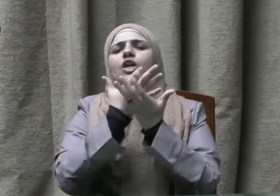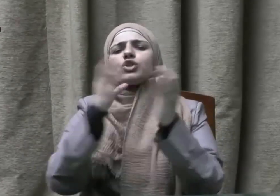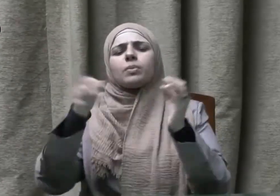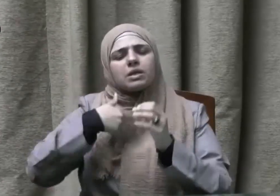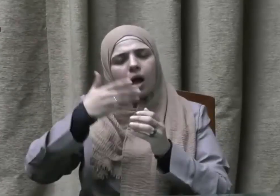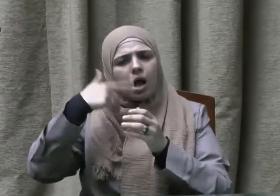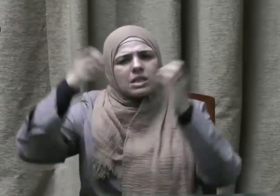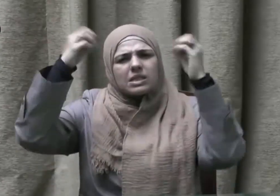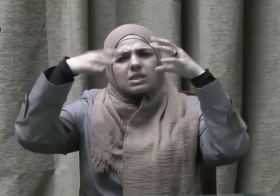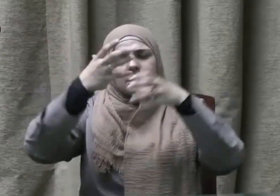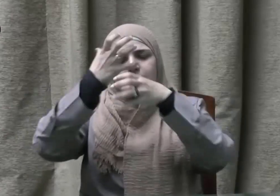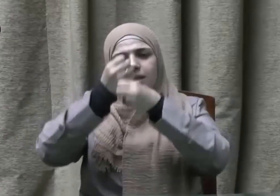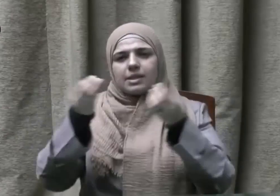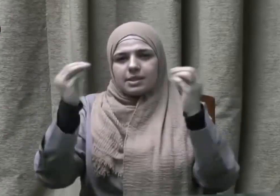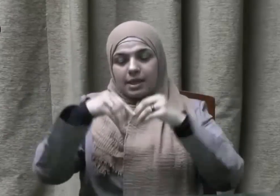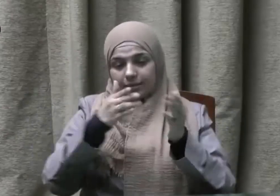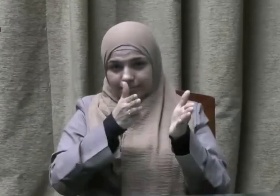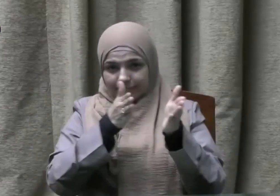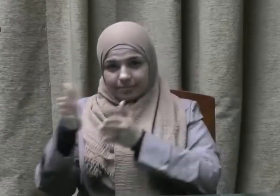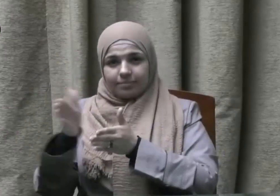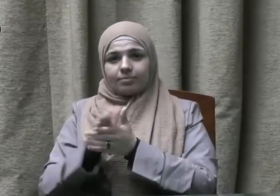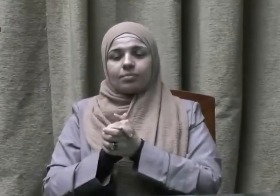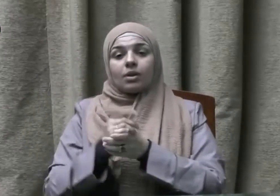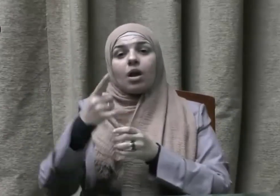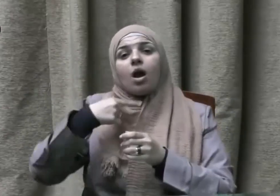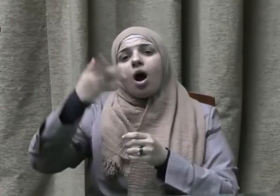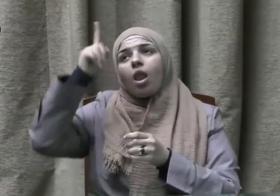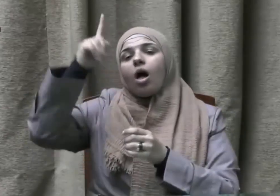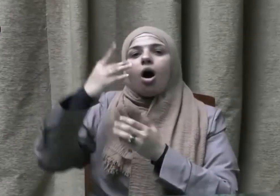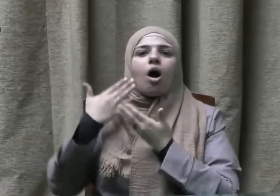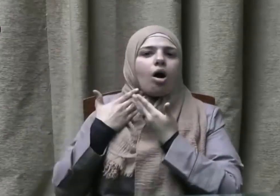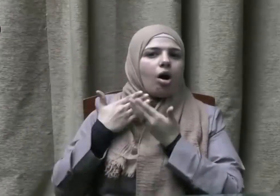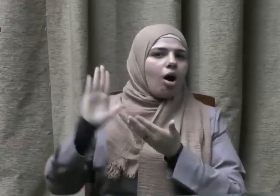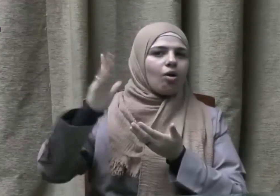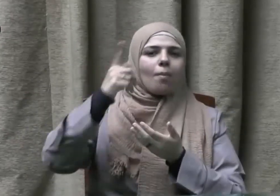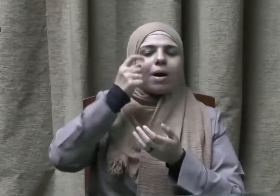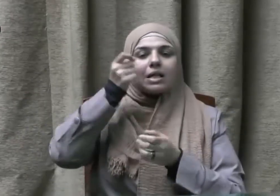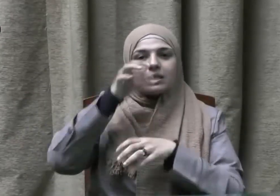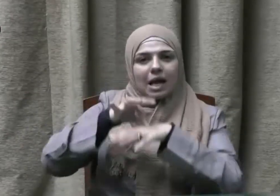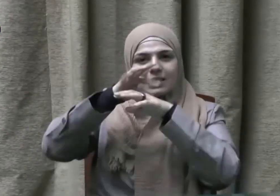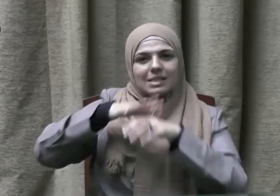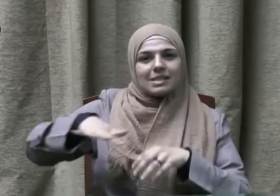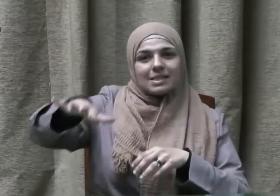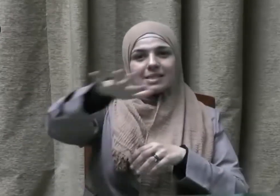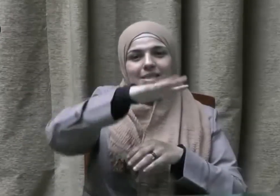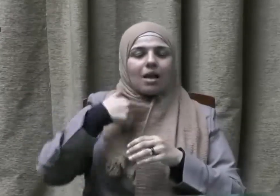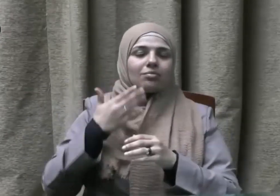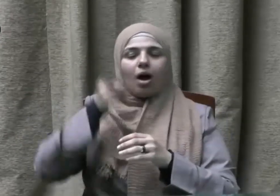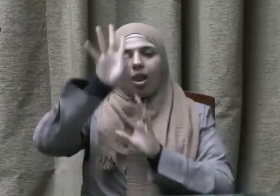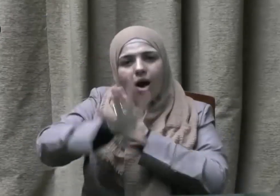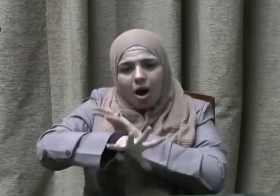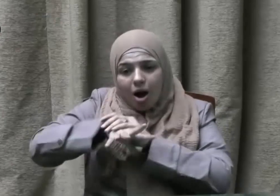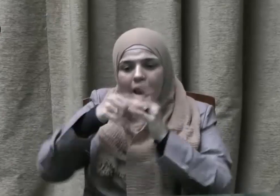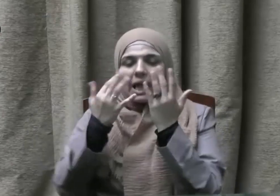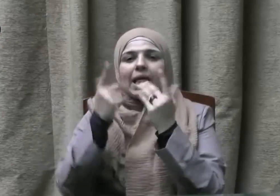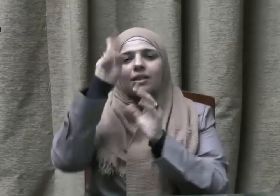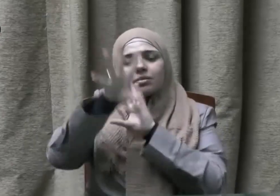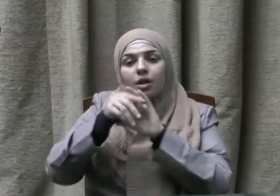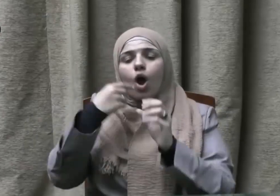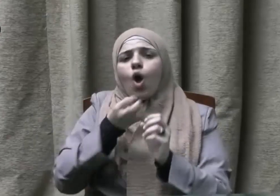أجمعين وبعد فلقد كرم الله عز وجل الإنسان فخلقه بيديه ونفخ فيه من روحه